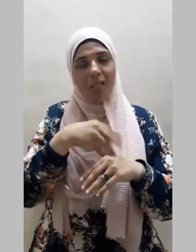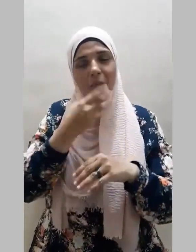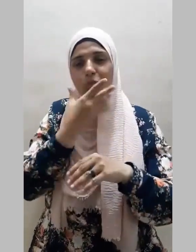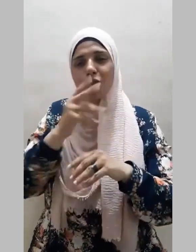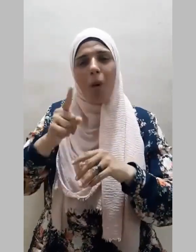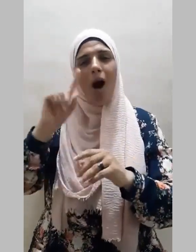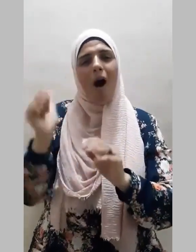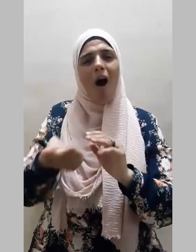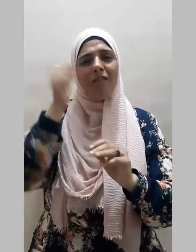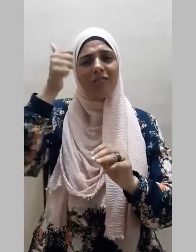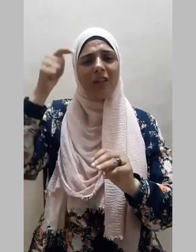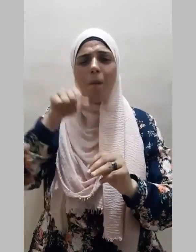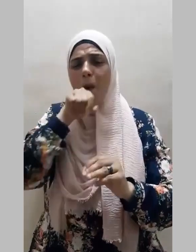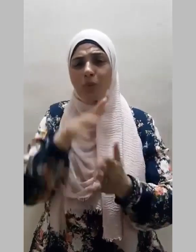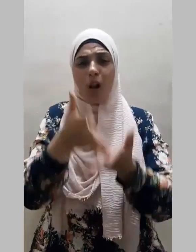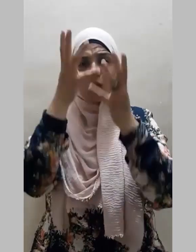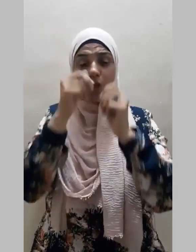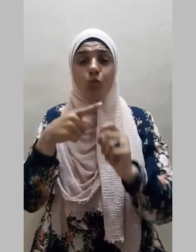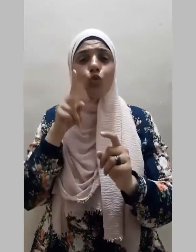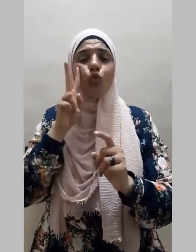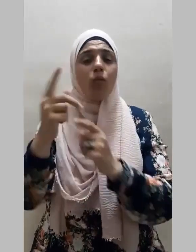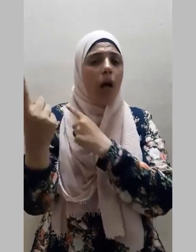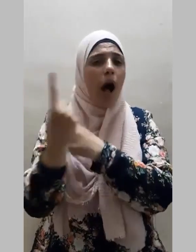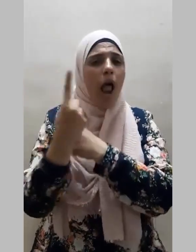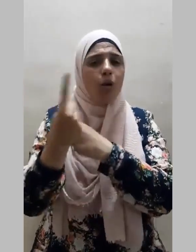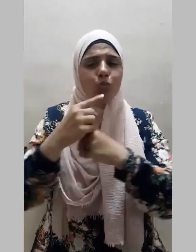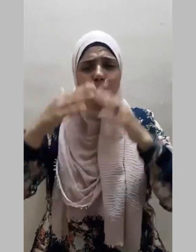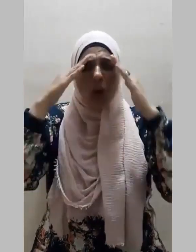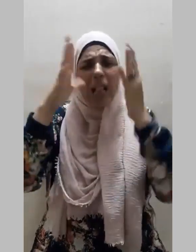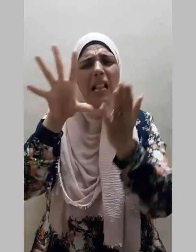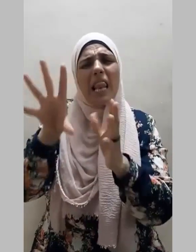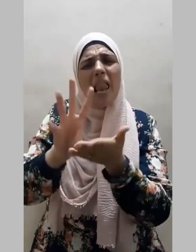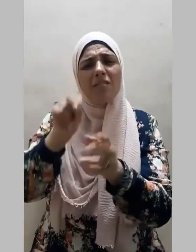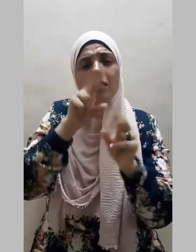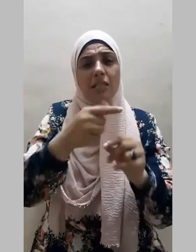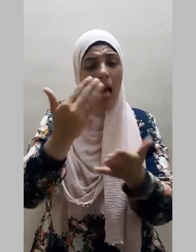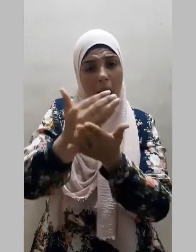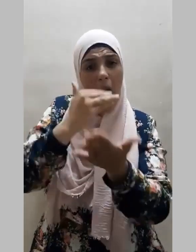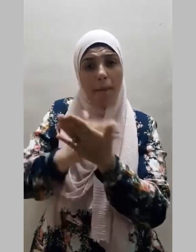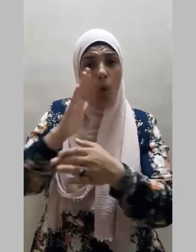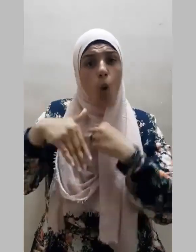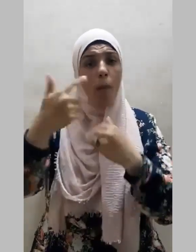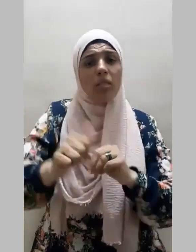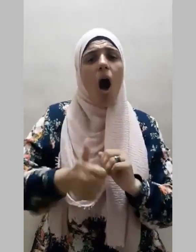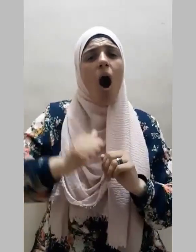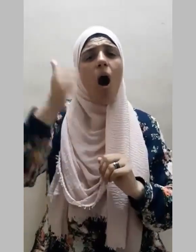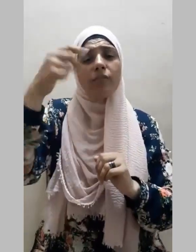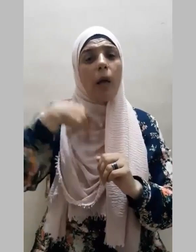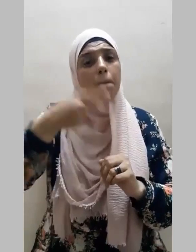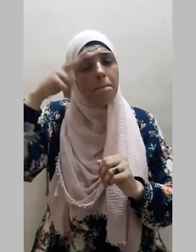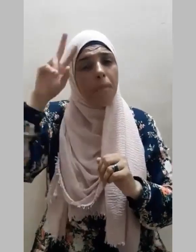ما رأيت معلما قبله ولا بعده أحسن تعليما من